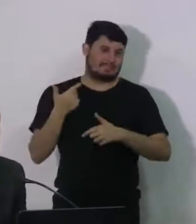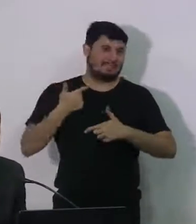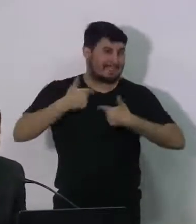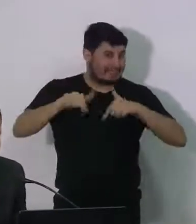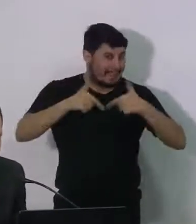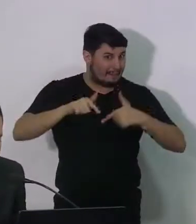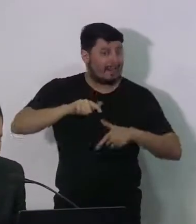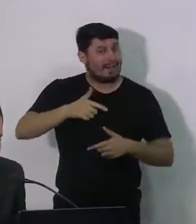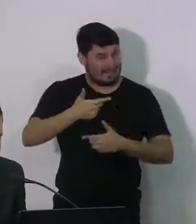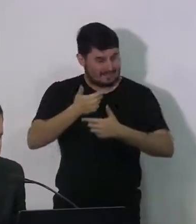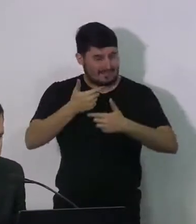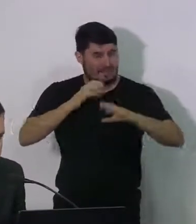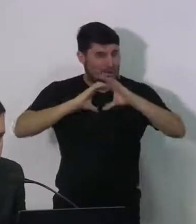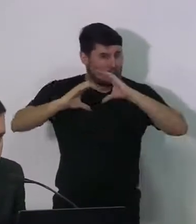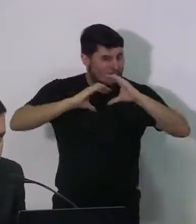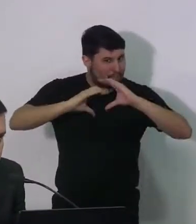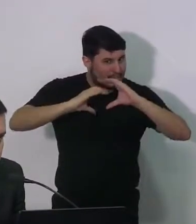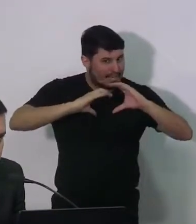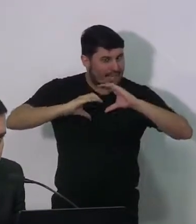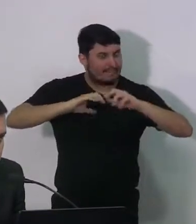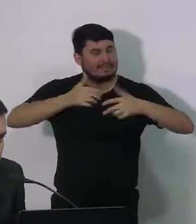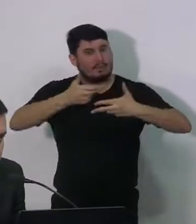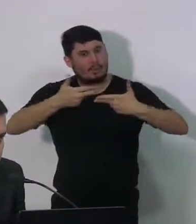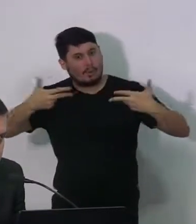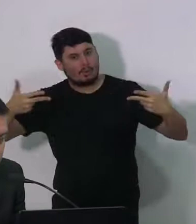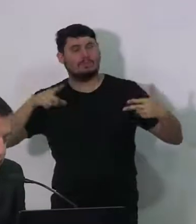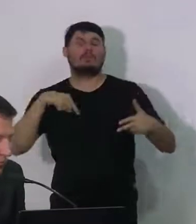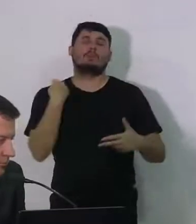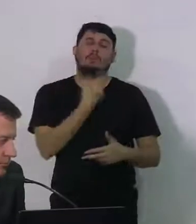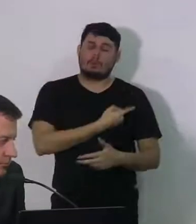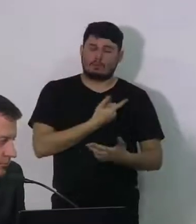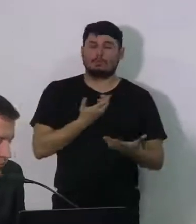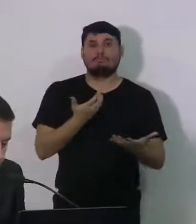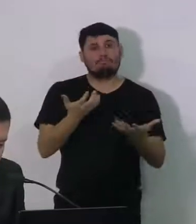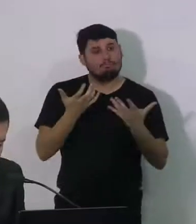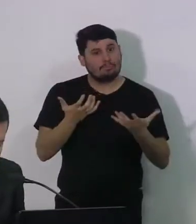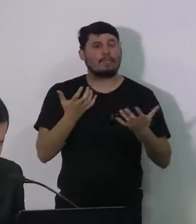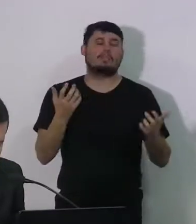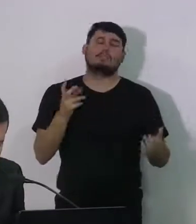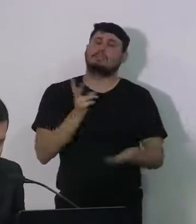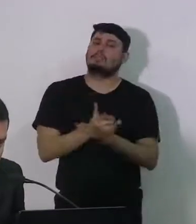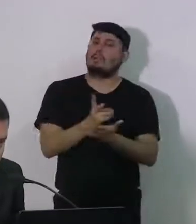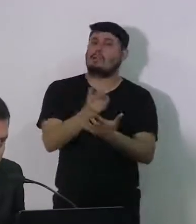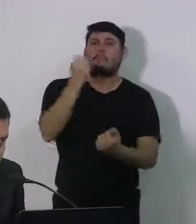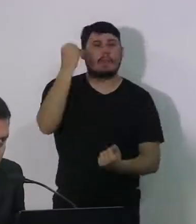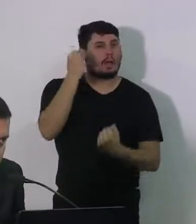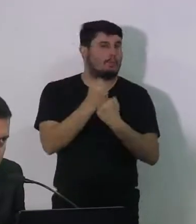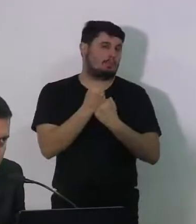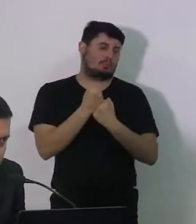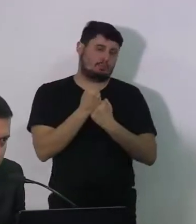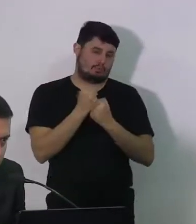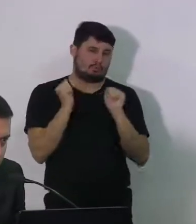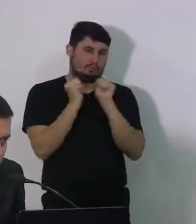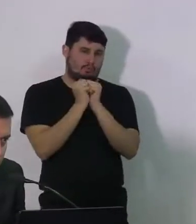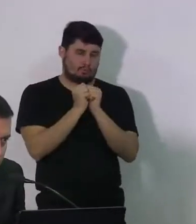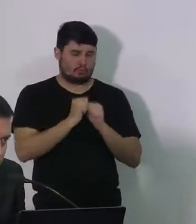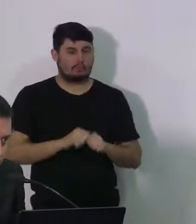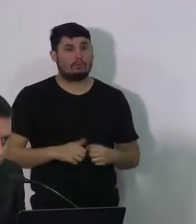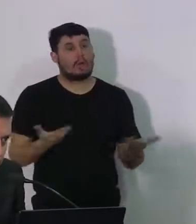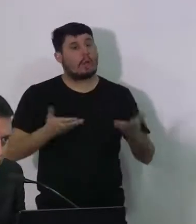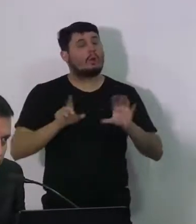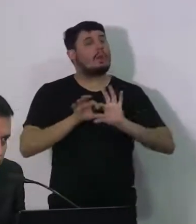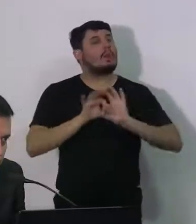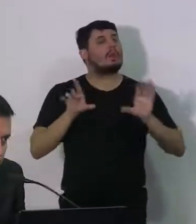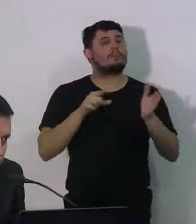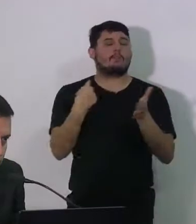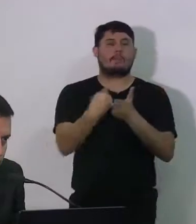cidade. A gente se coloca à disposição agora, agradece, se coloca à disposição para poder ouvir as perguntas e responder aquilo